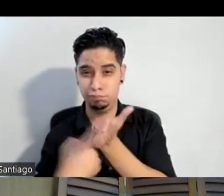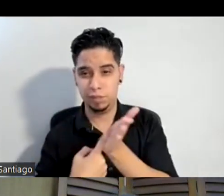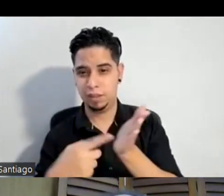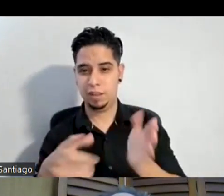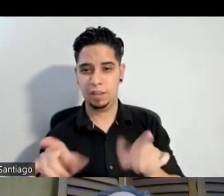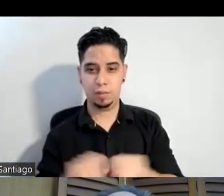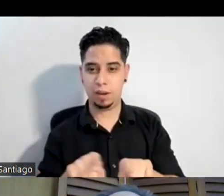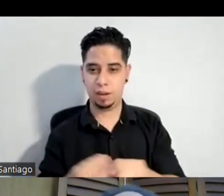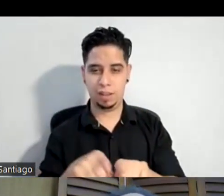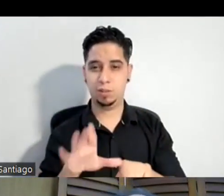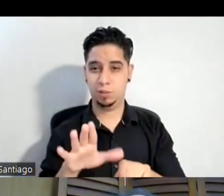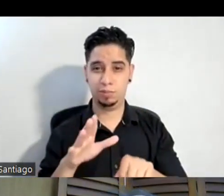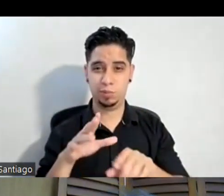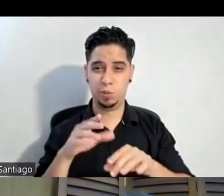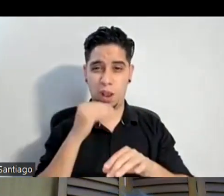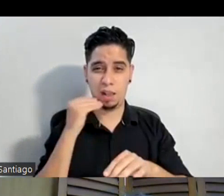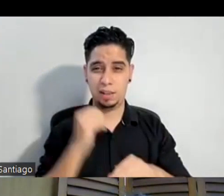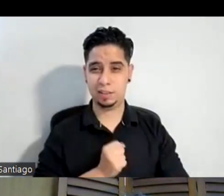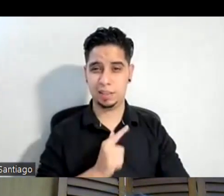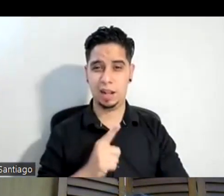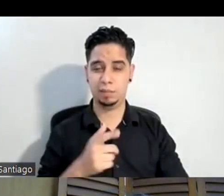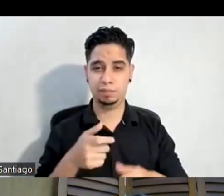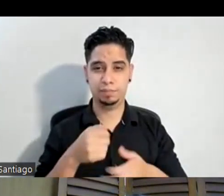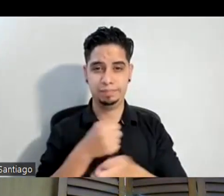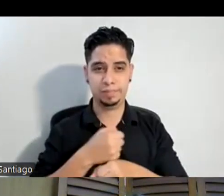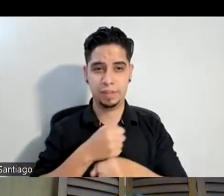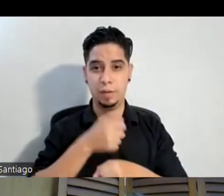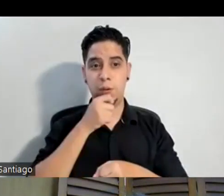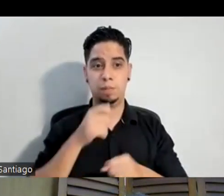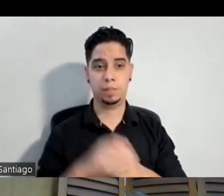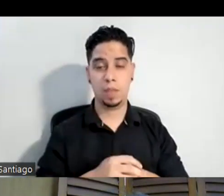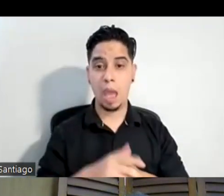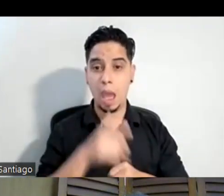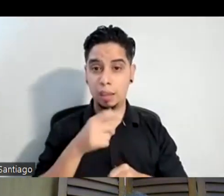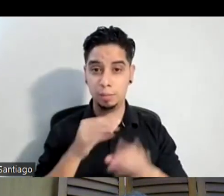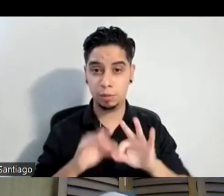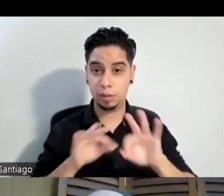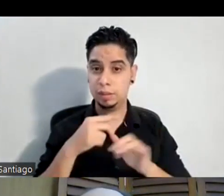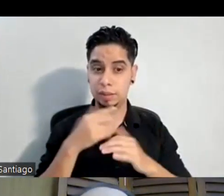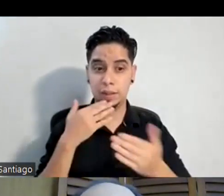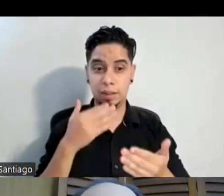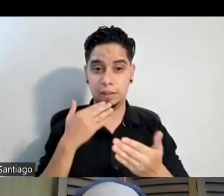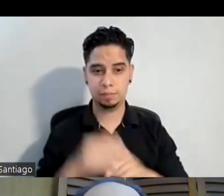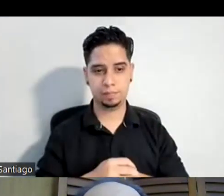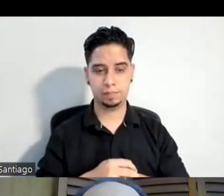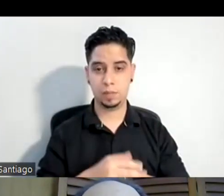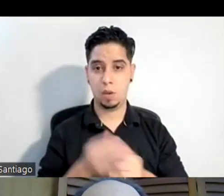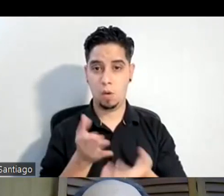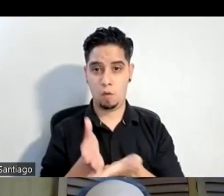y esto se va corriendo a quien tenemos que agradecer Javier al Fondo Flamboyant para